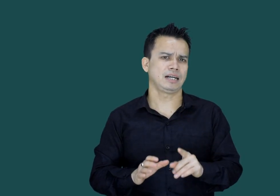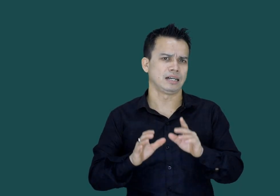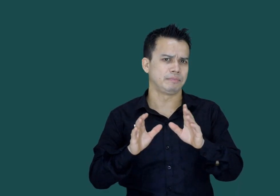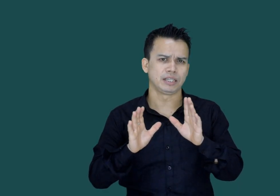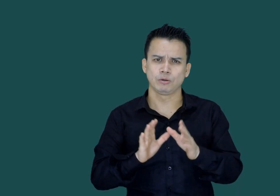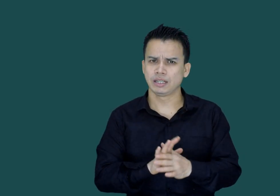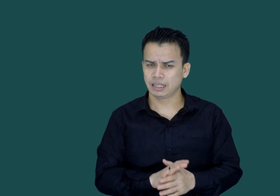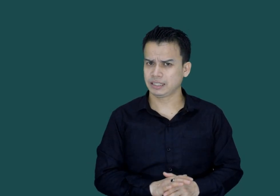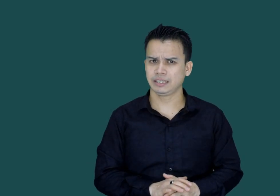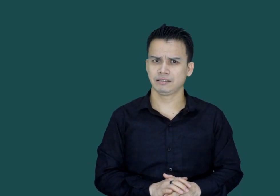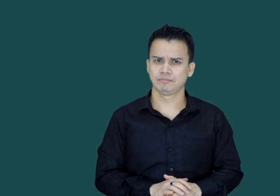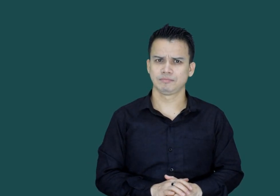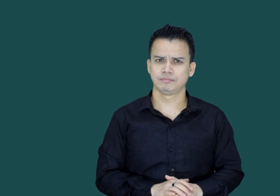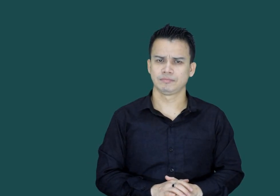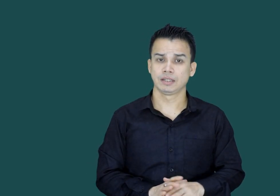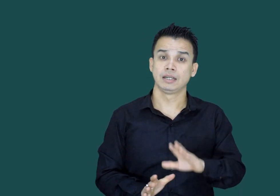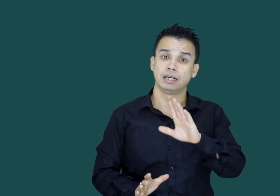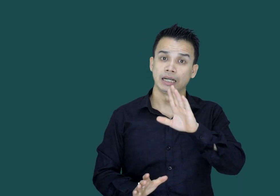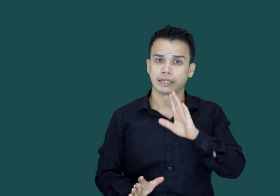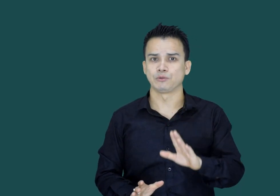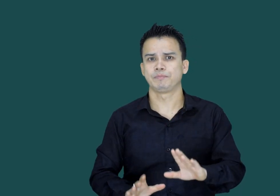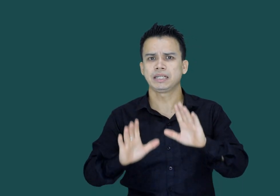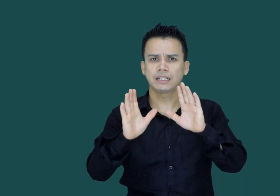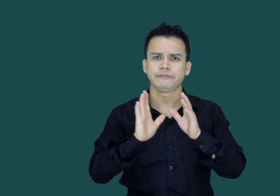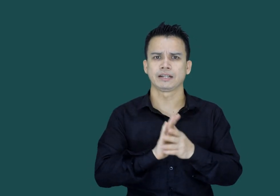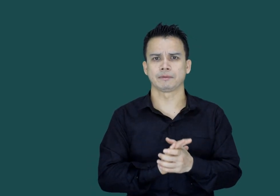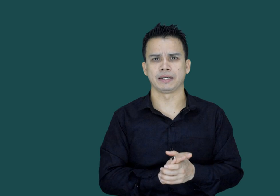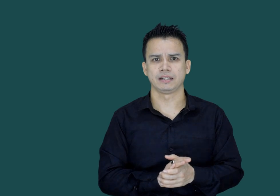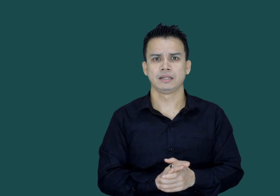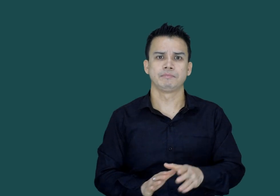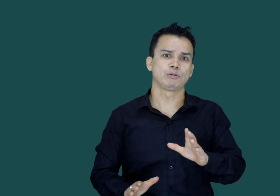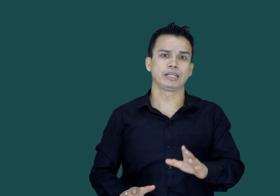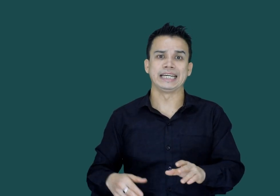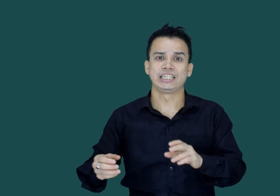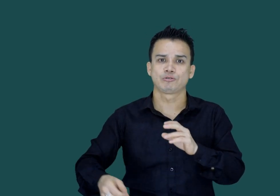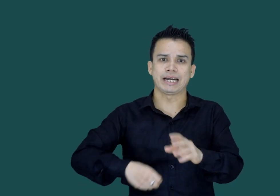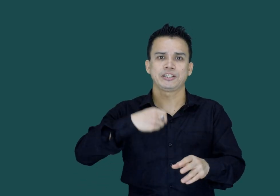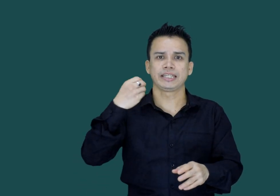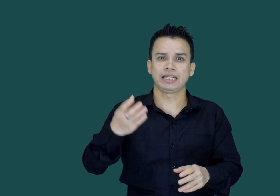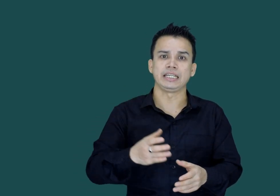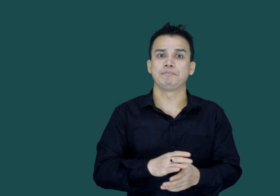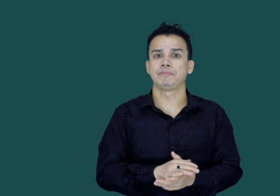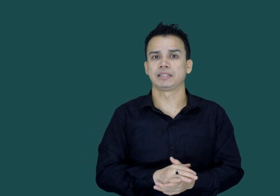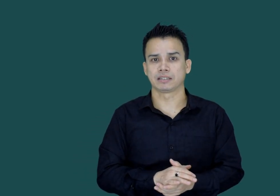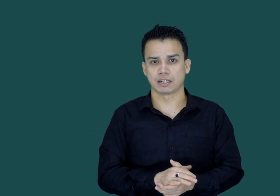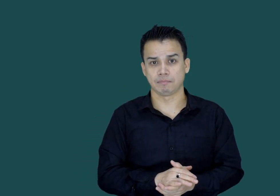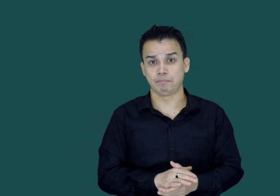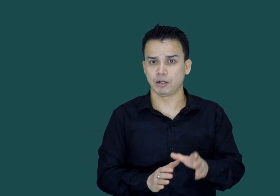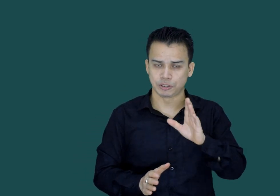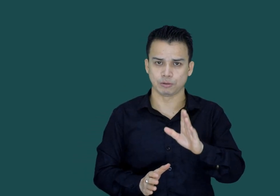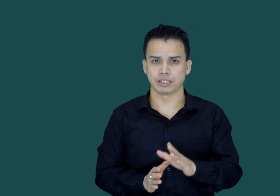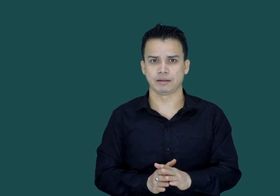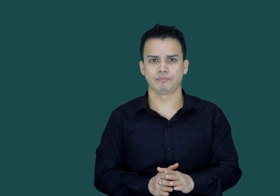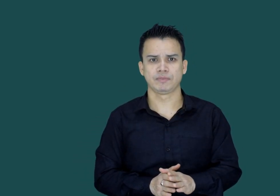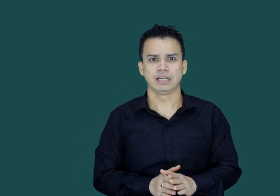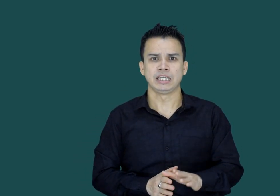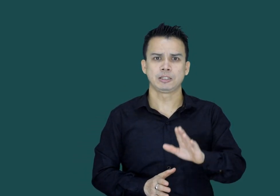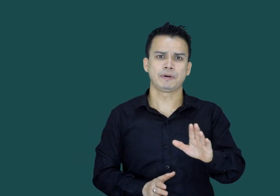ابھی کوئی حل نہیں ہے حل کے روپ میں کئی وکلپ ہیں پر اسے strategically implement کرنا بہت ضروری ہے اس پر